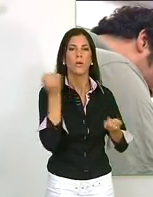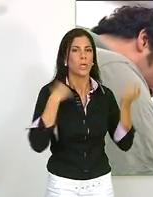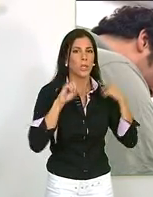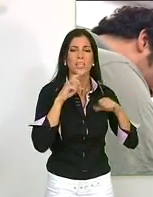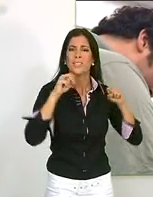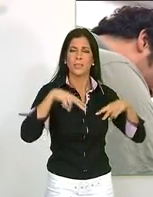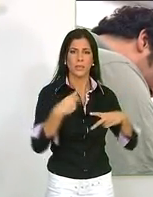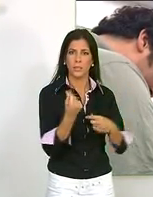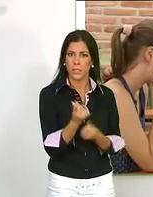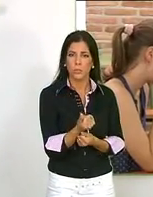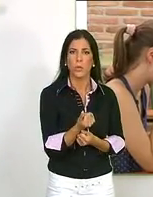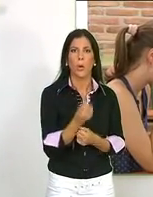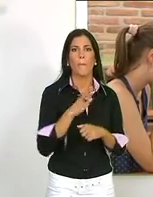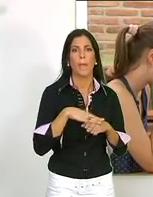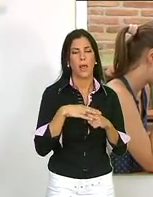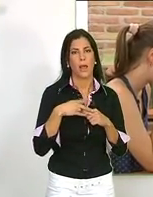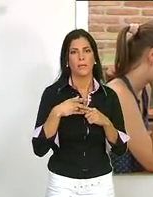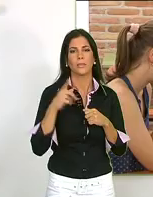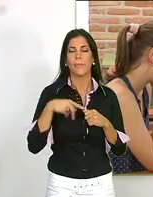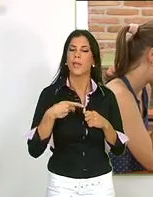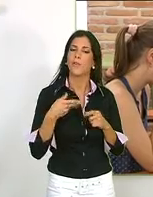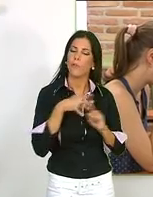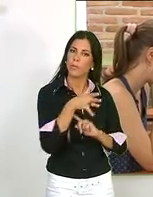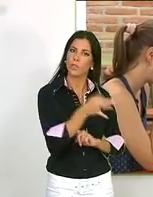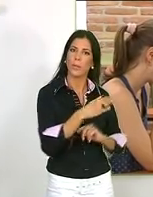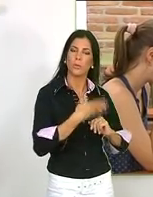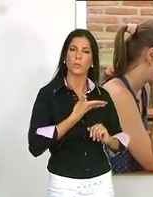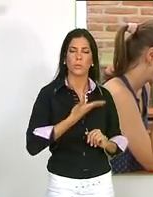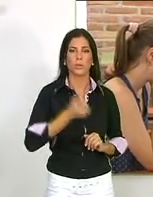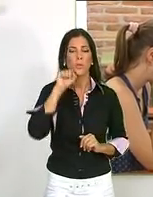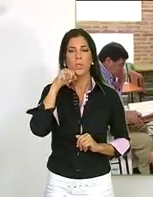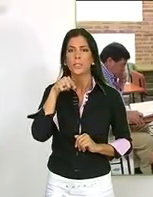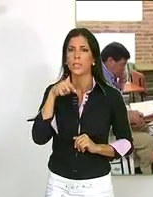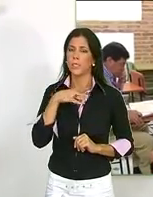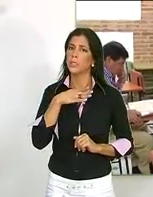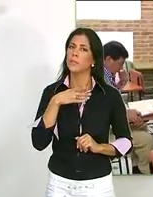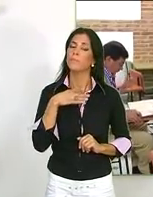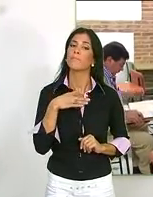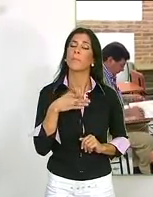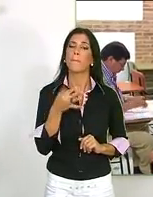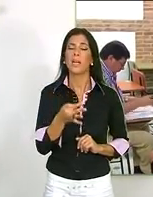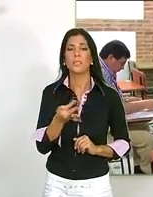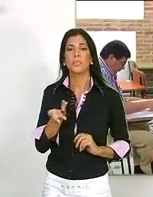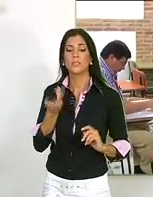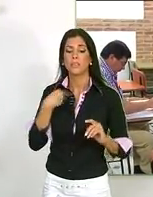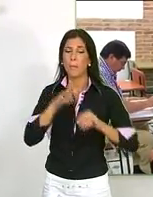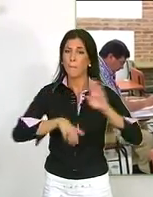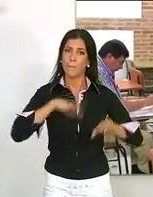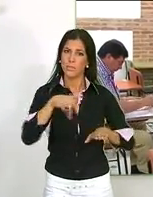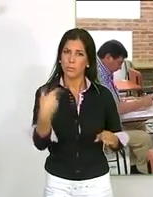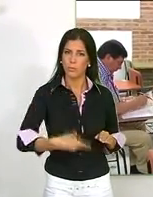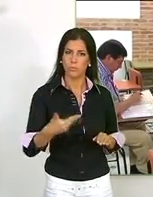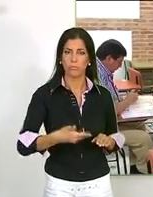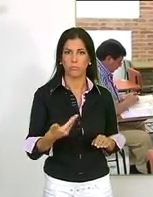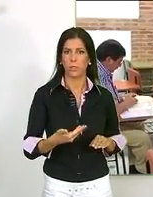apoyarán la realización de actuaciones sin coste económico alguno para el Ayuntamiento de Motril. La EDIL ha subrayado